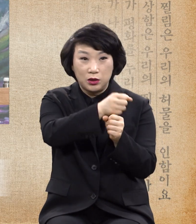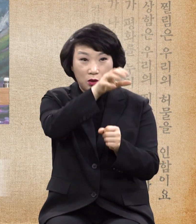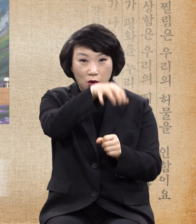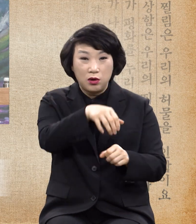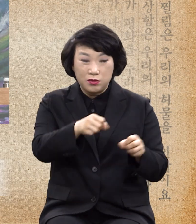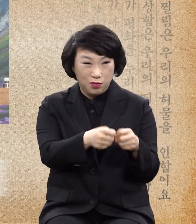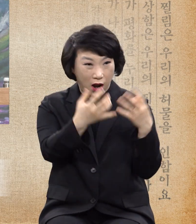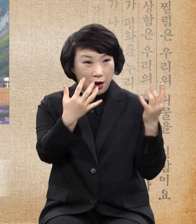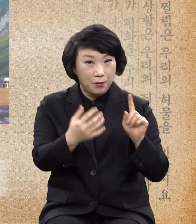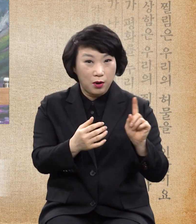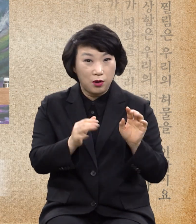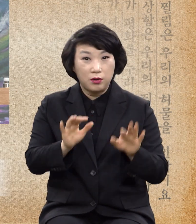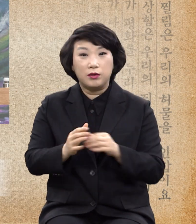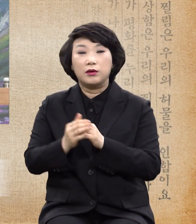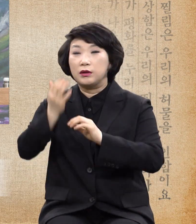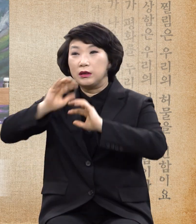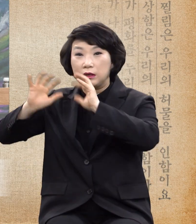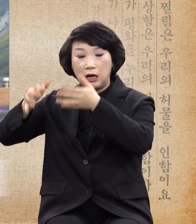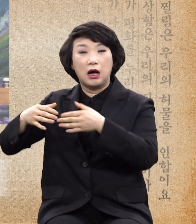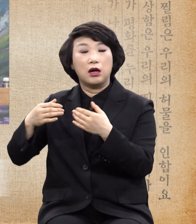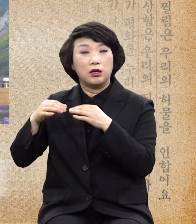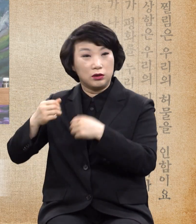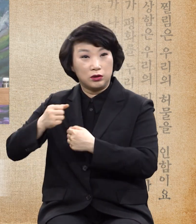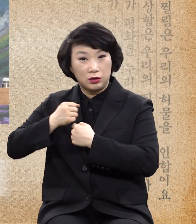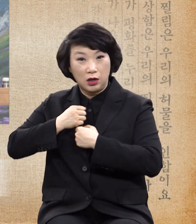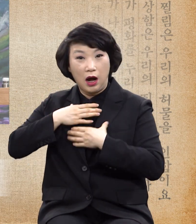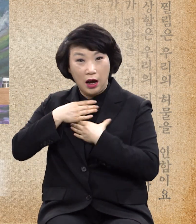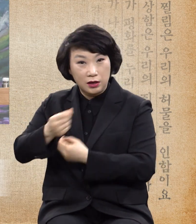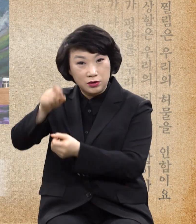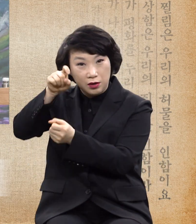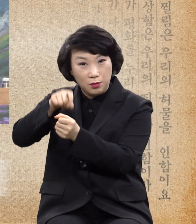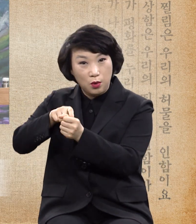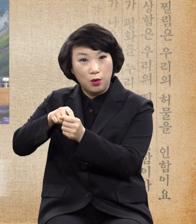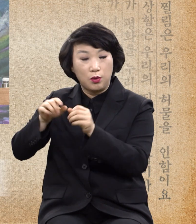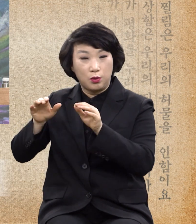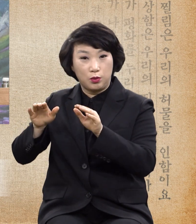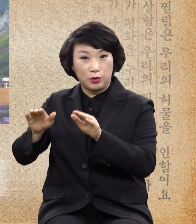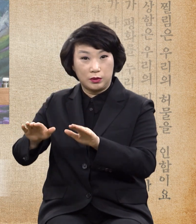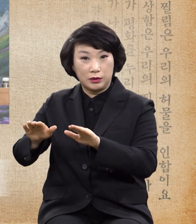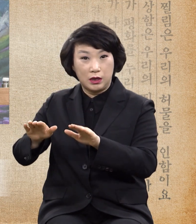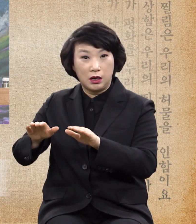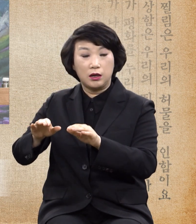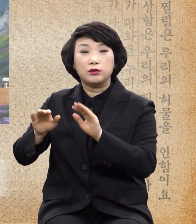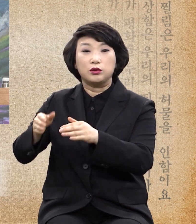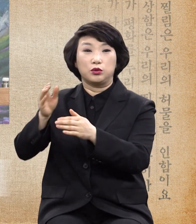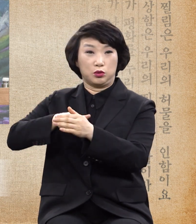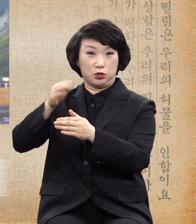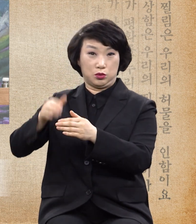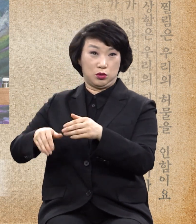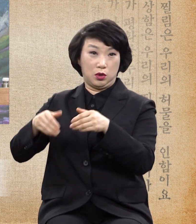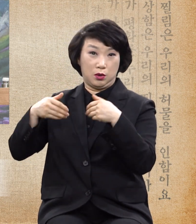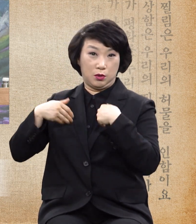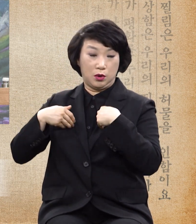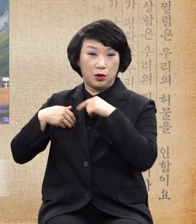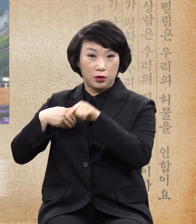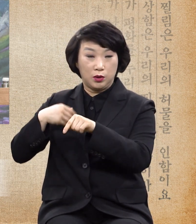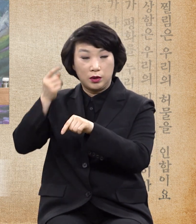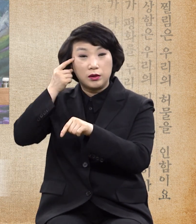나라를 보존해야 된다 할 듯 절제절명에 있는 그런 사안 속에